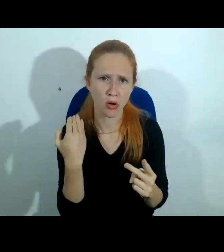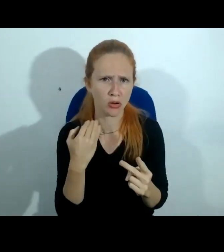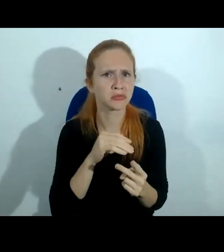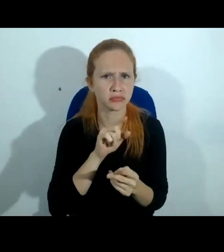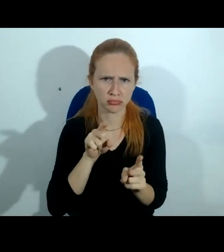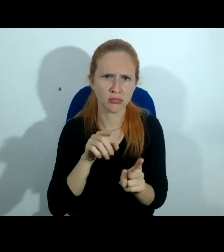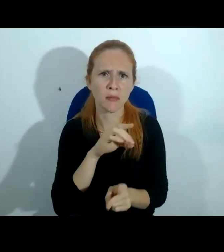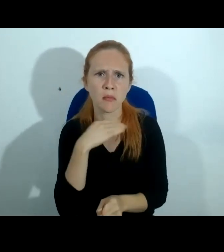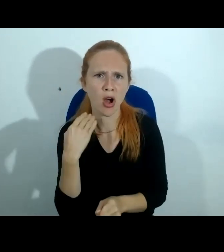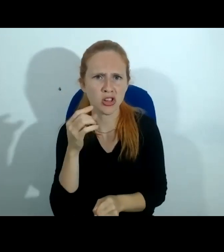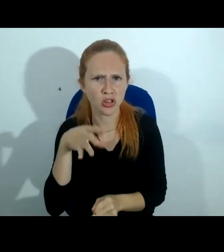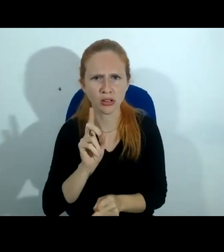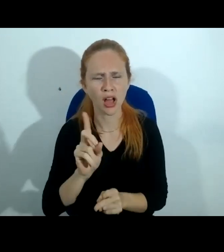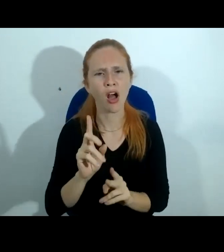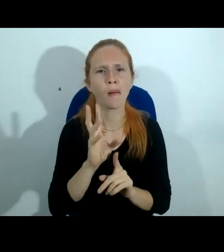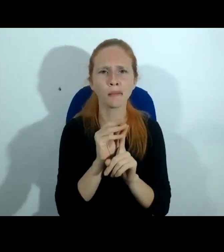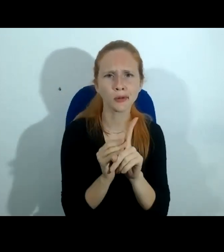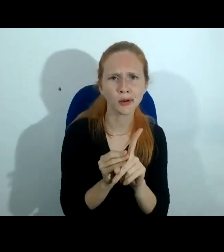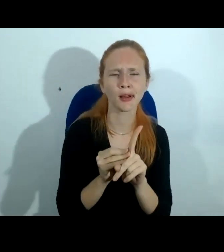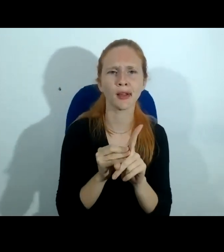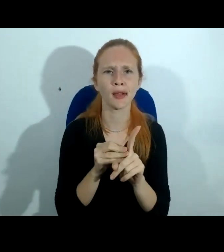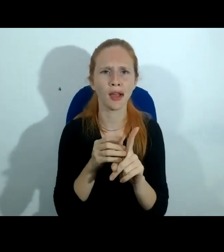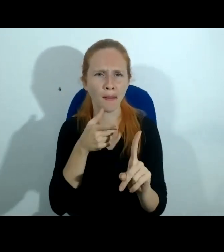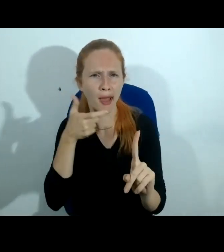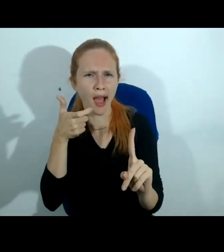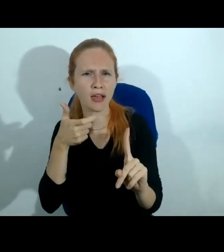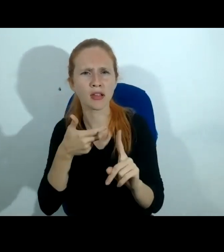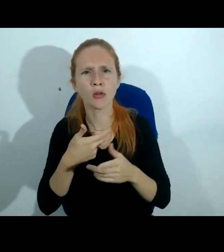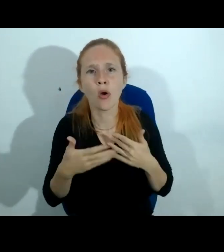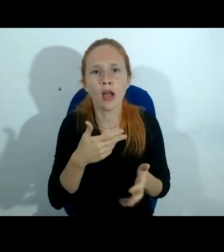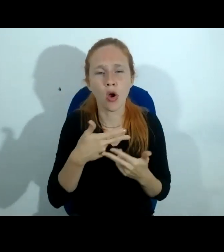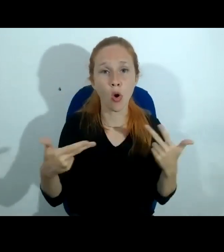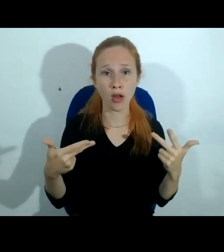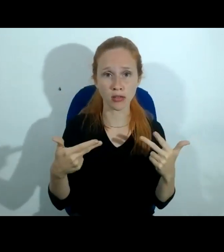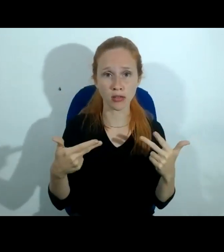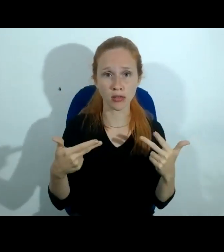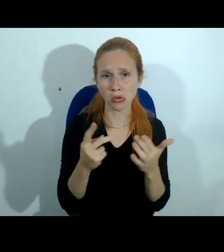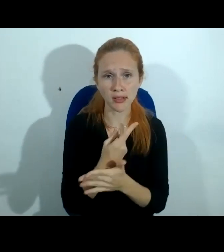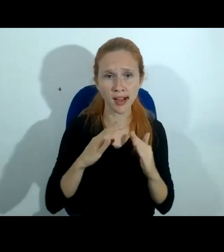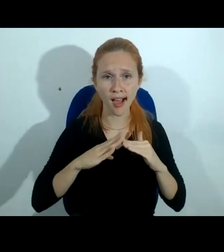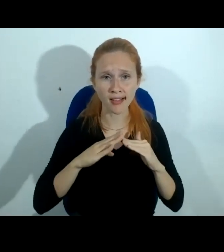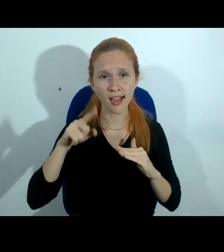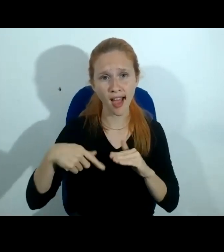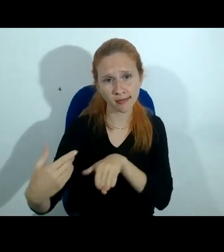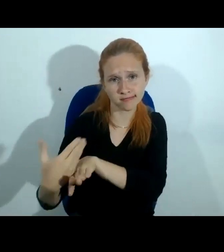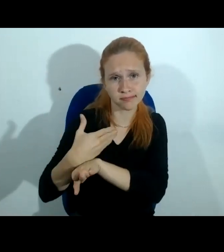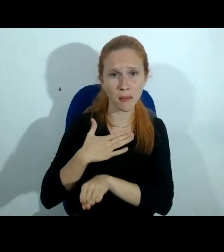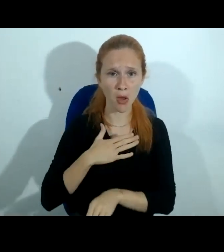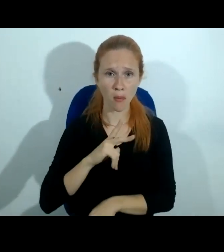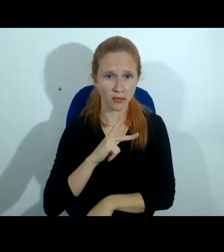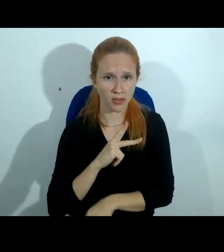pedofilia ameaça crimes contra violência doméstica é uma invasão à privacidade e às vezes a gente consegue inclusive coletar